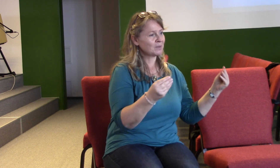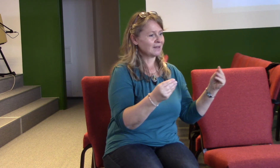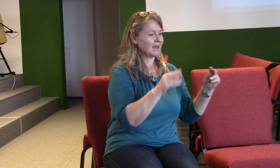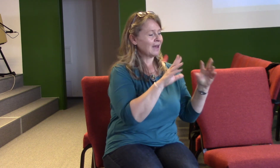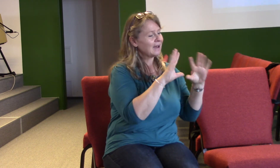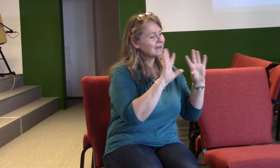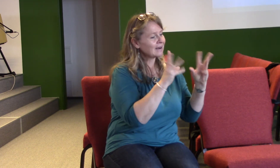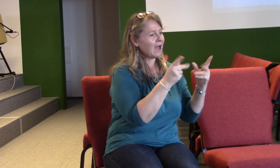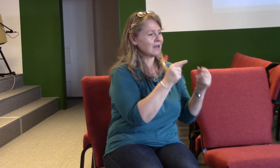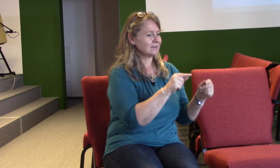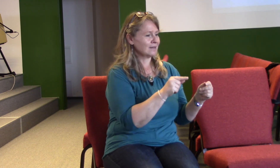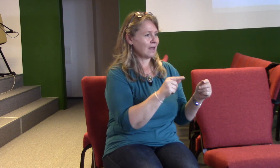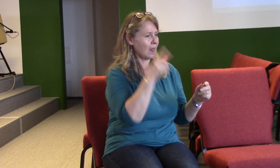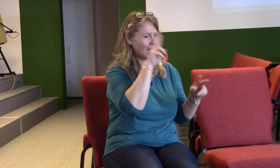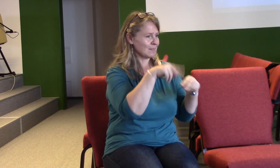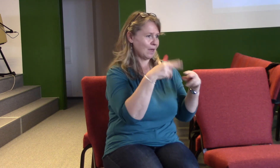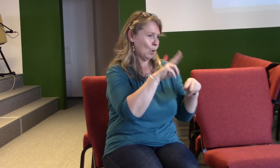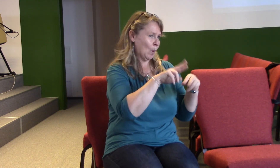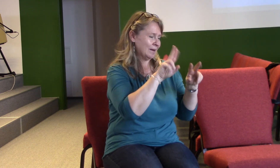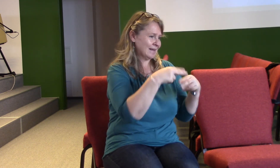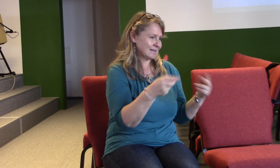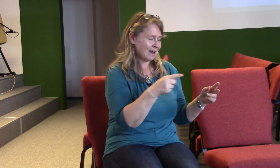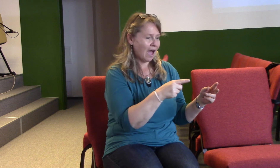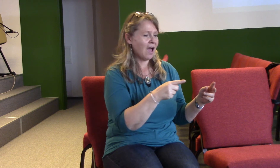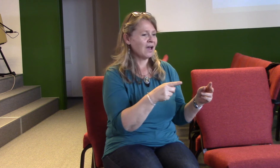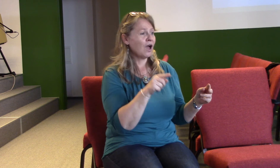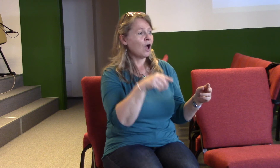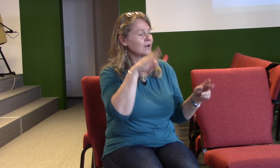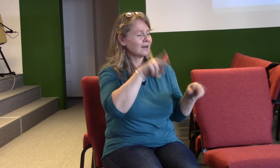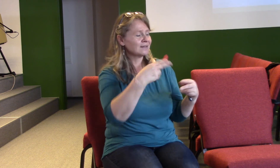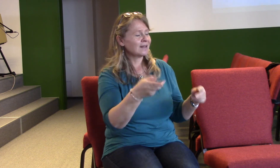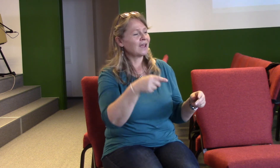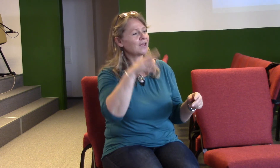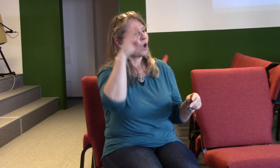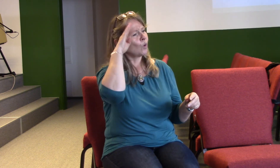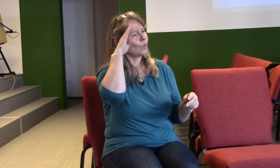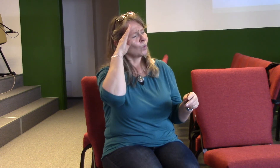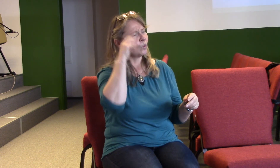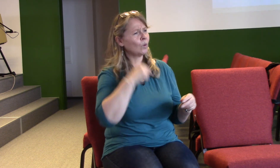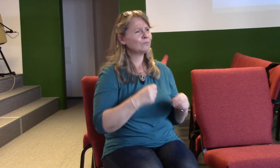On se chvíli vrtí a potom vytáhne z tašky provázek.